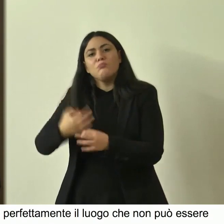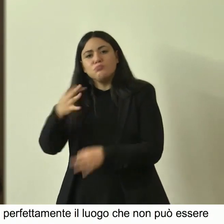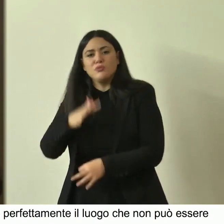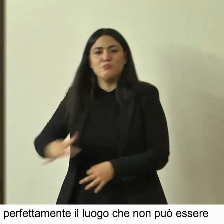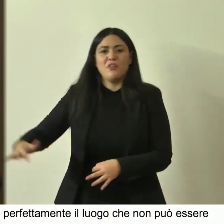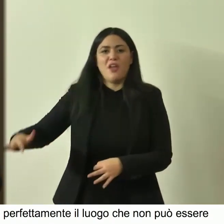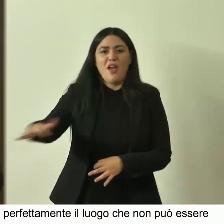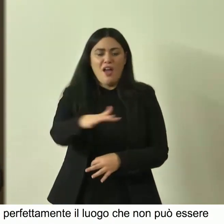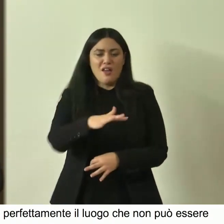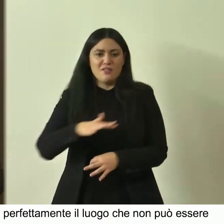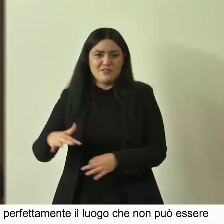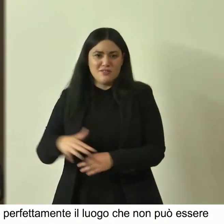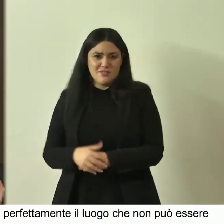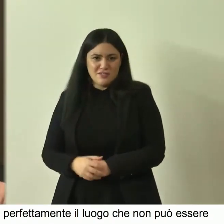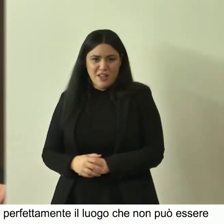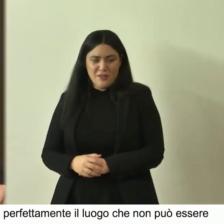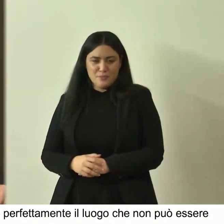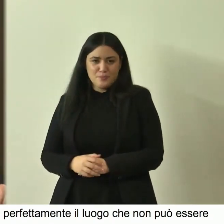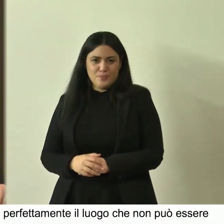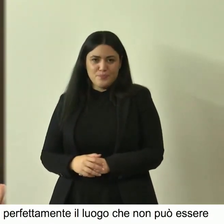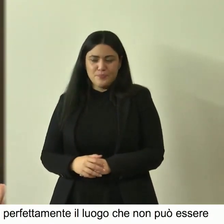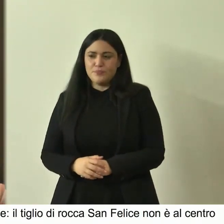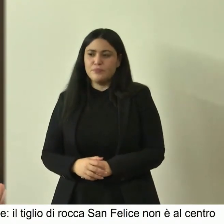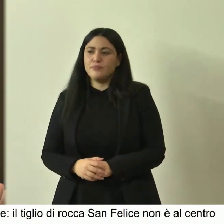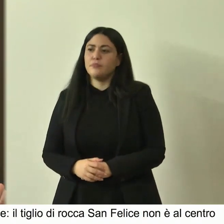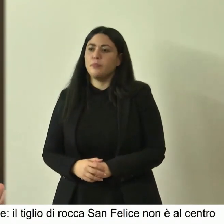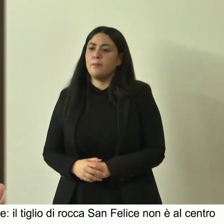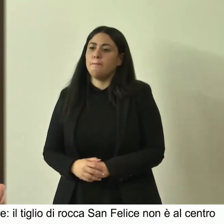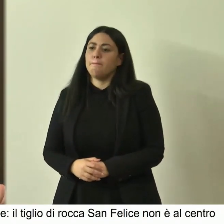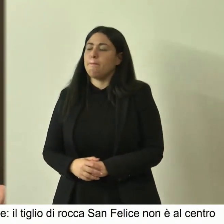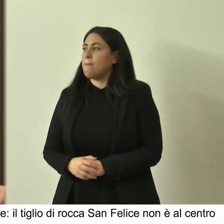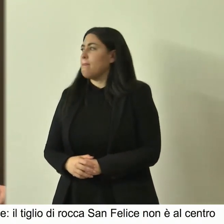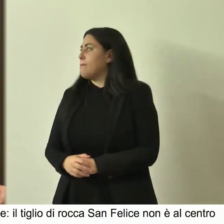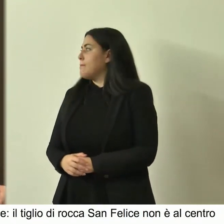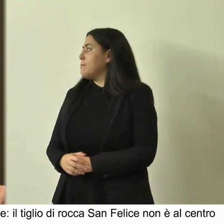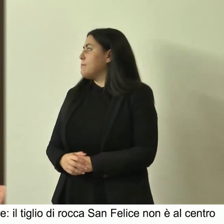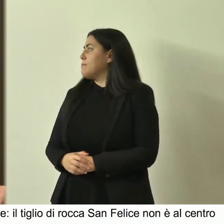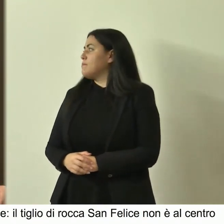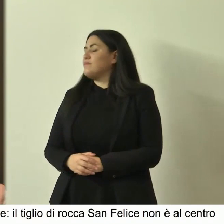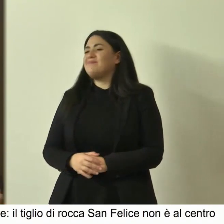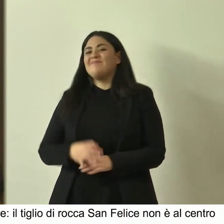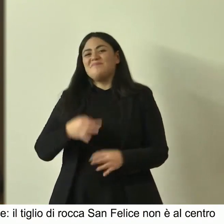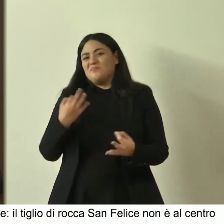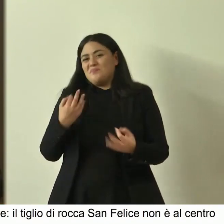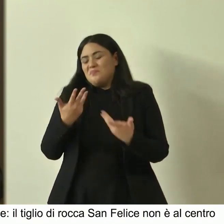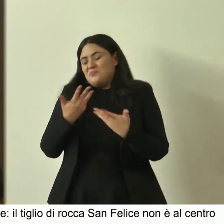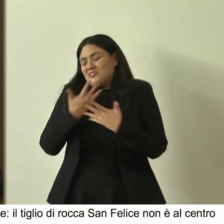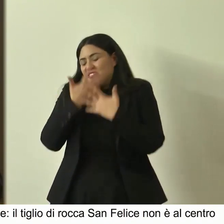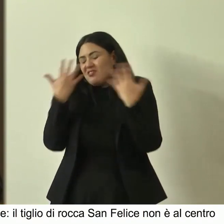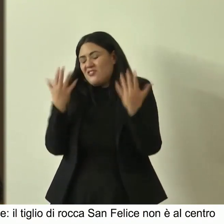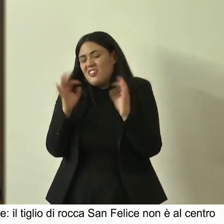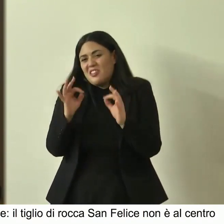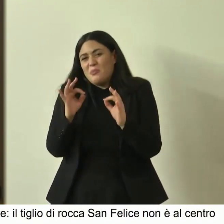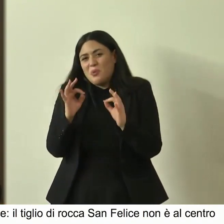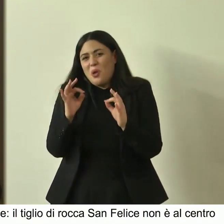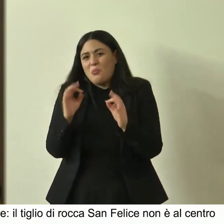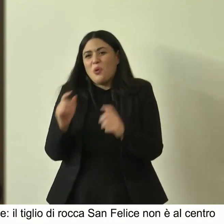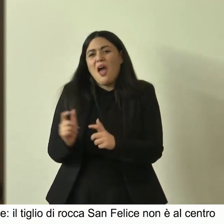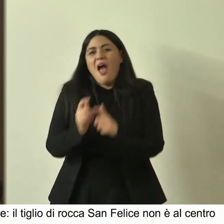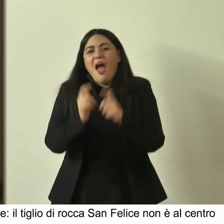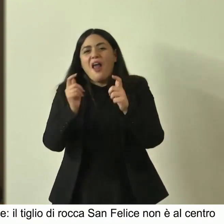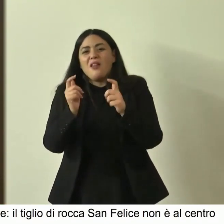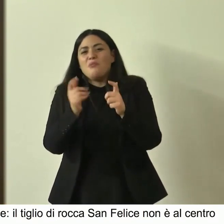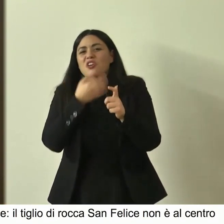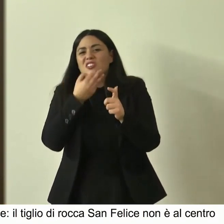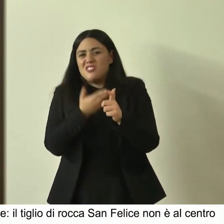bellissima definizione della funzione anche di un albero a volte nelle città perché poi è vero